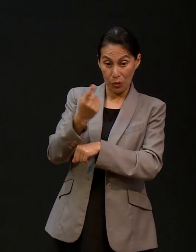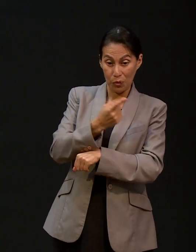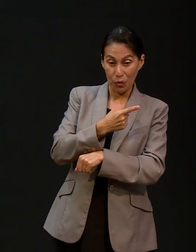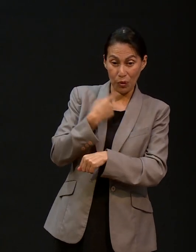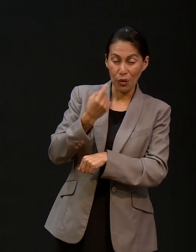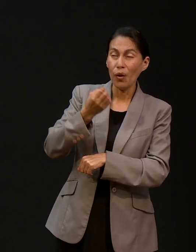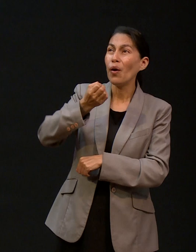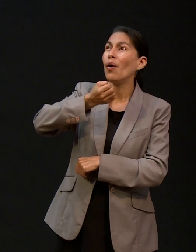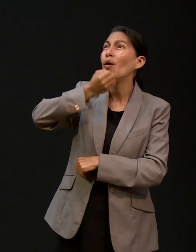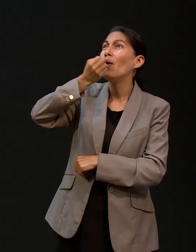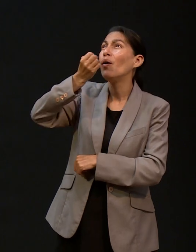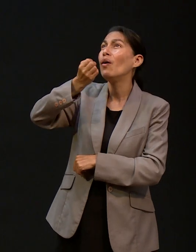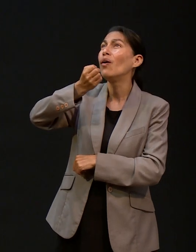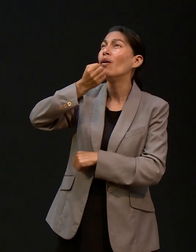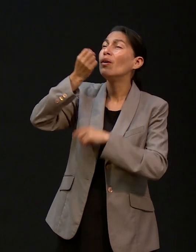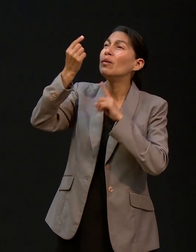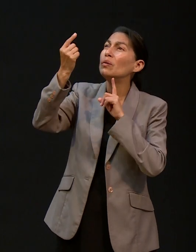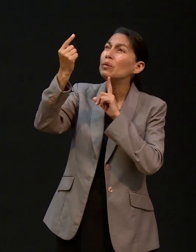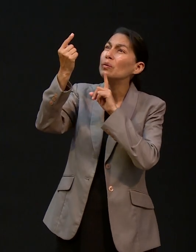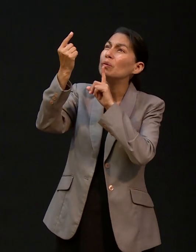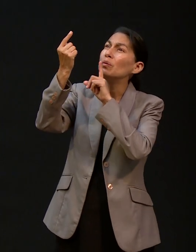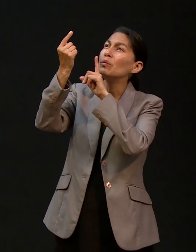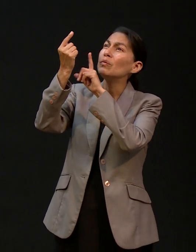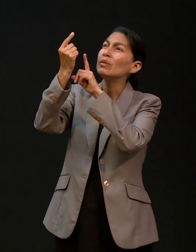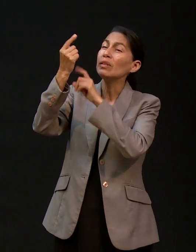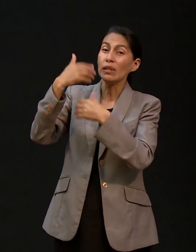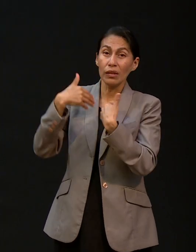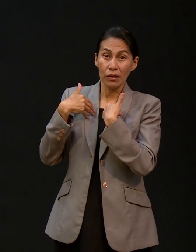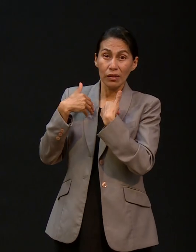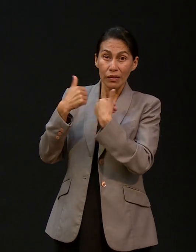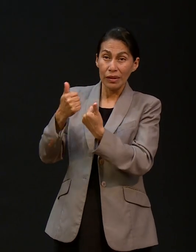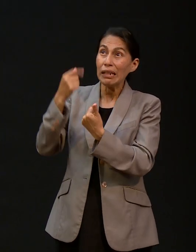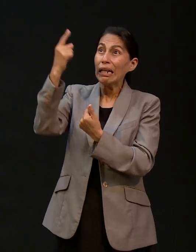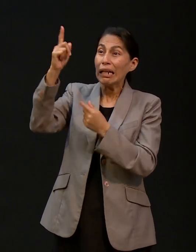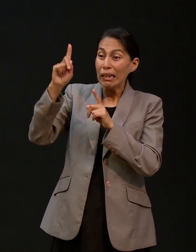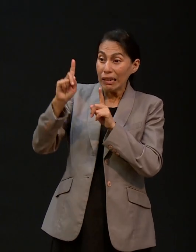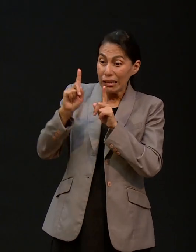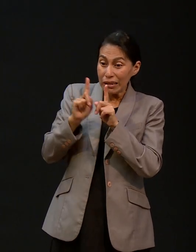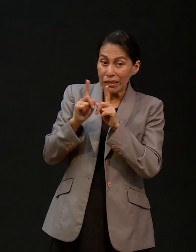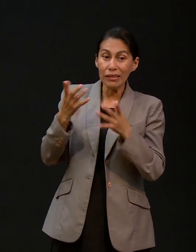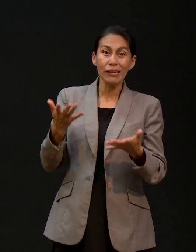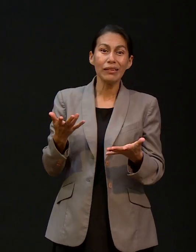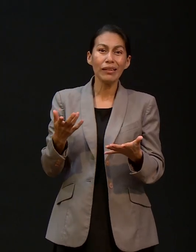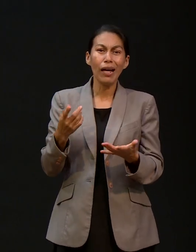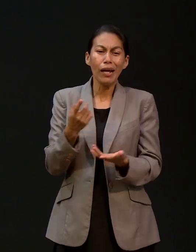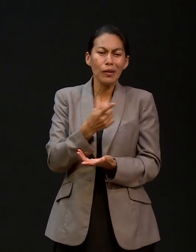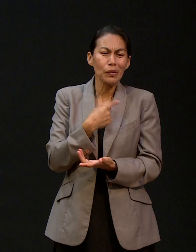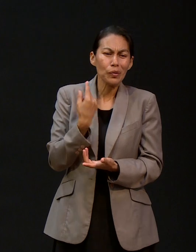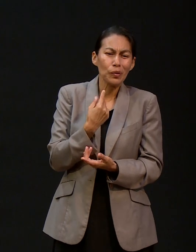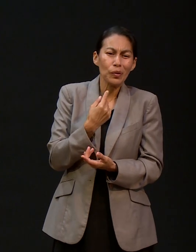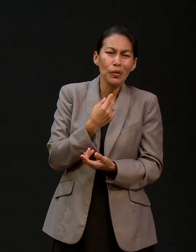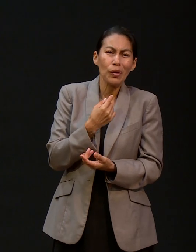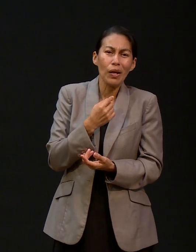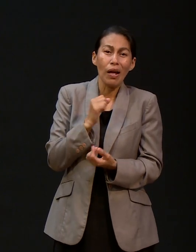permitió para acercarnos a Él, para que nosotros entendamos que está Él cerca, al alcance de